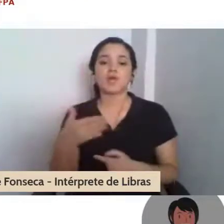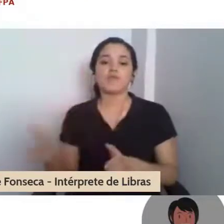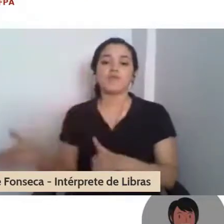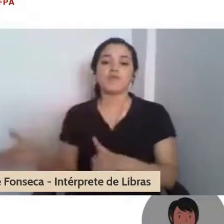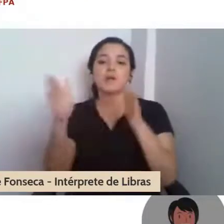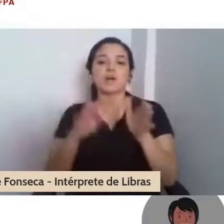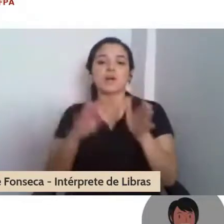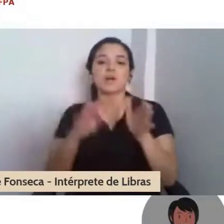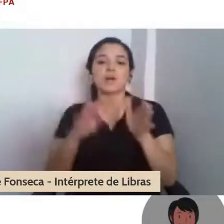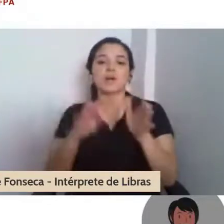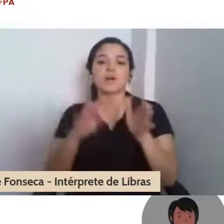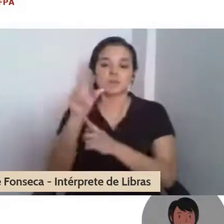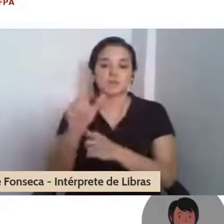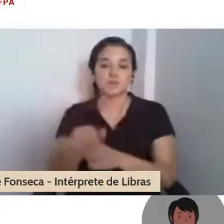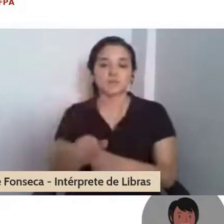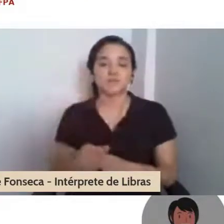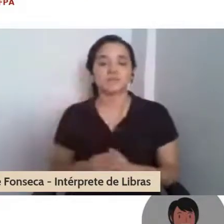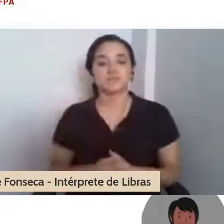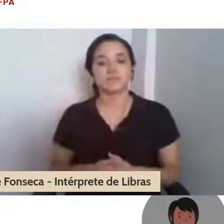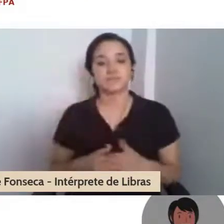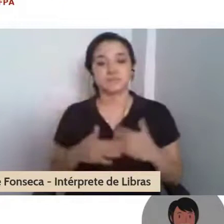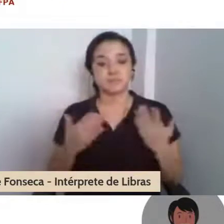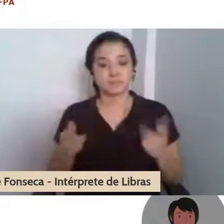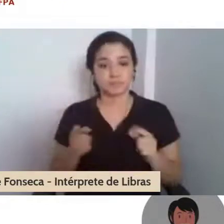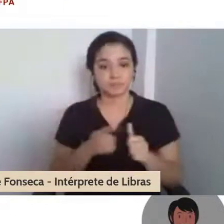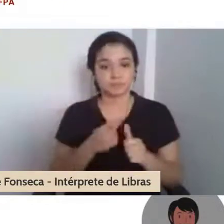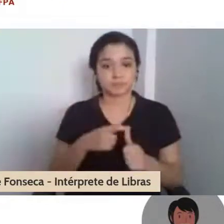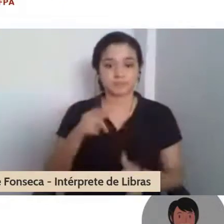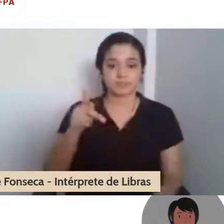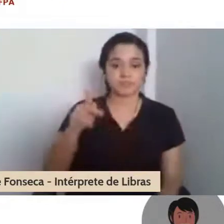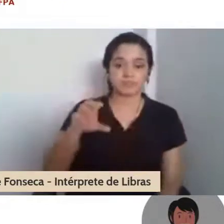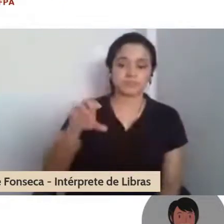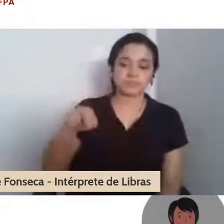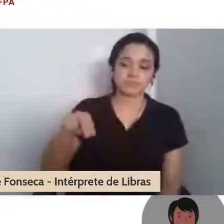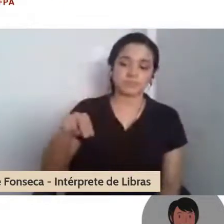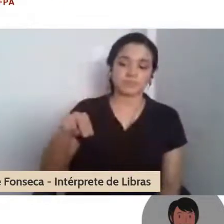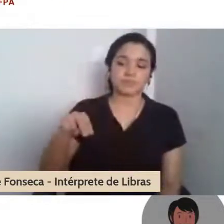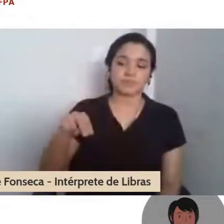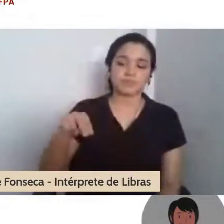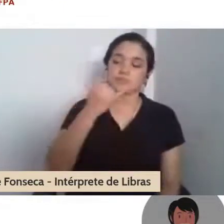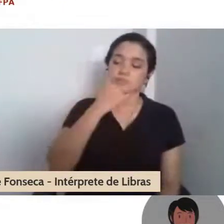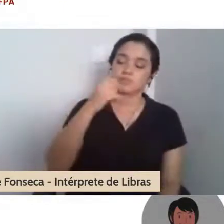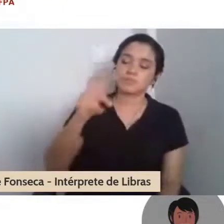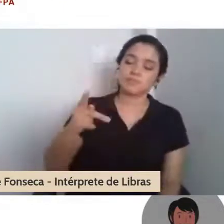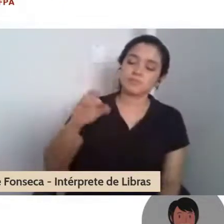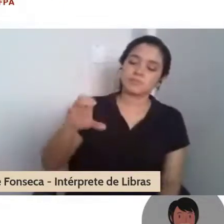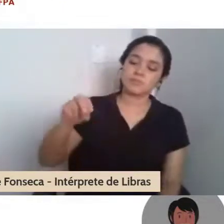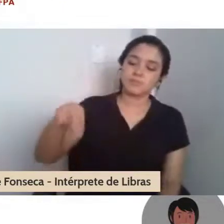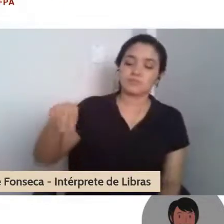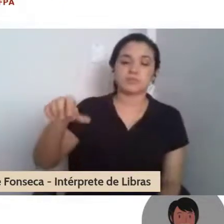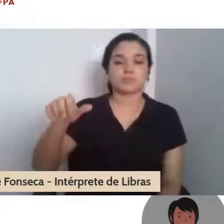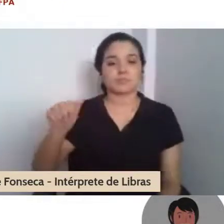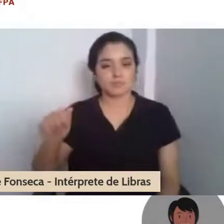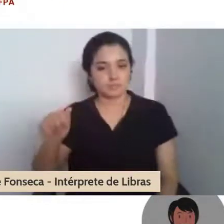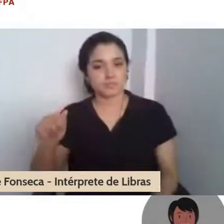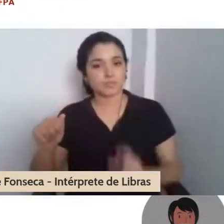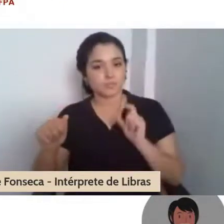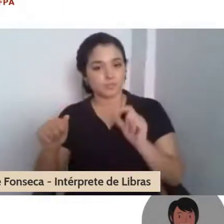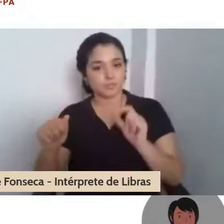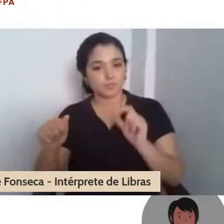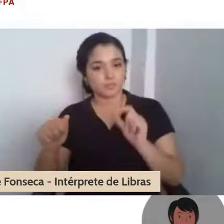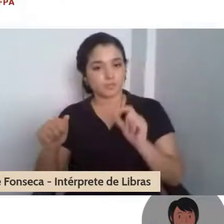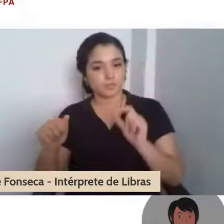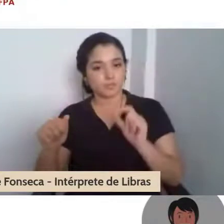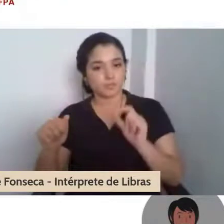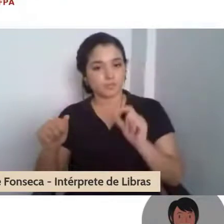Então, vamos lá. O PCNA, a gente costuma pensar em termos dos cursos de nivelamento, são carro-chefe,